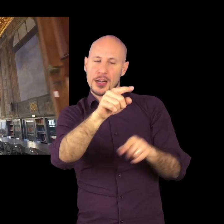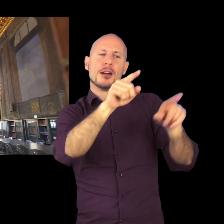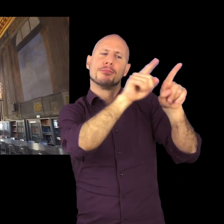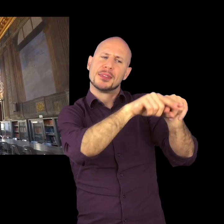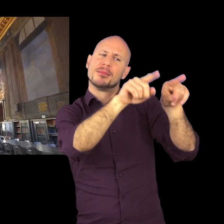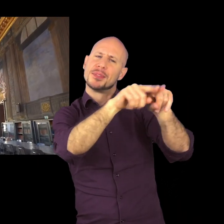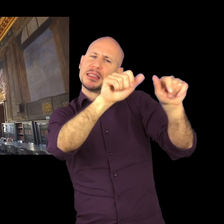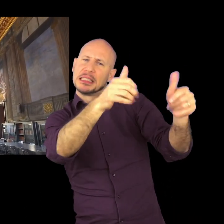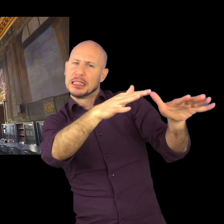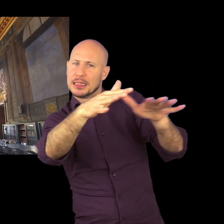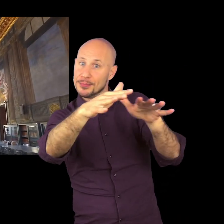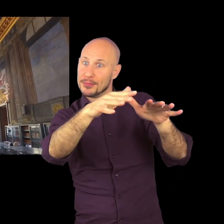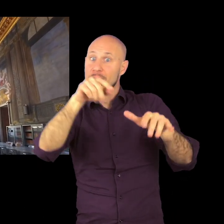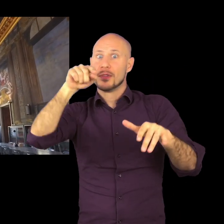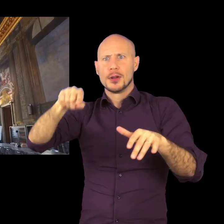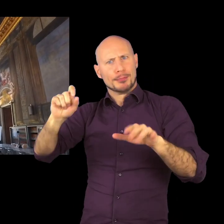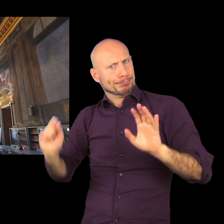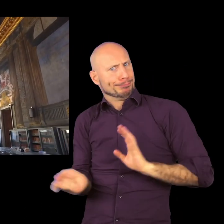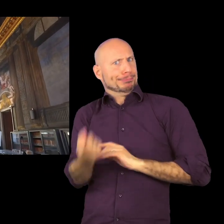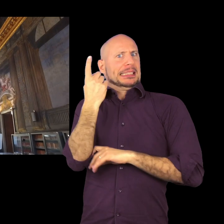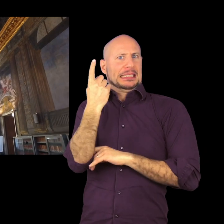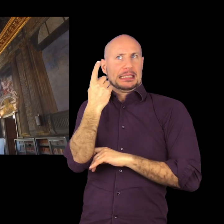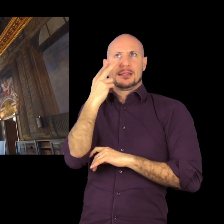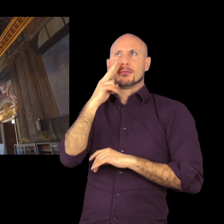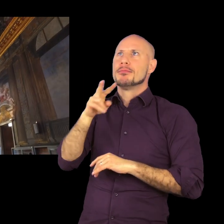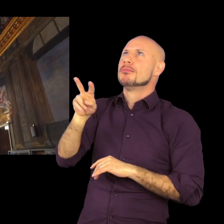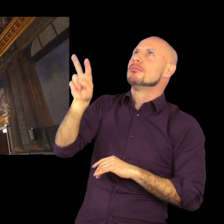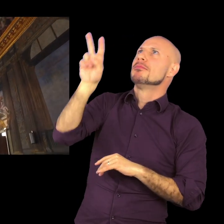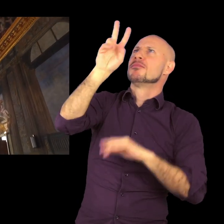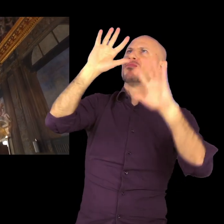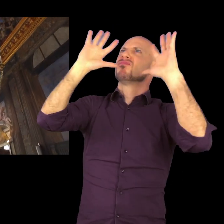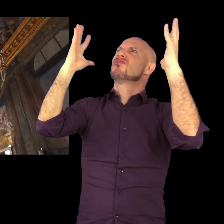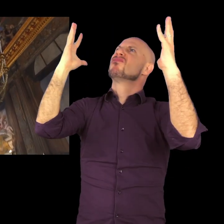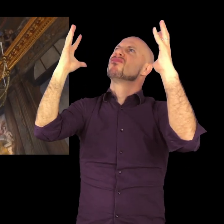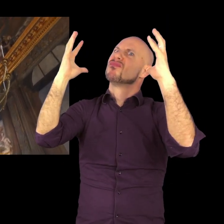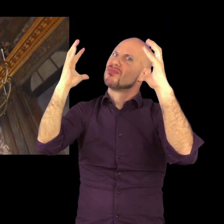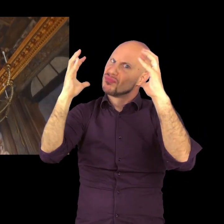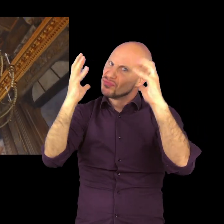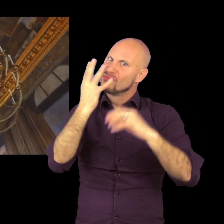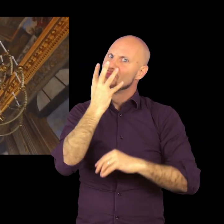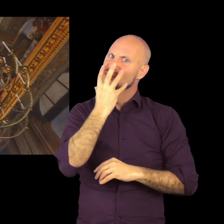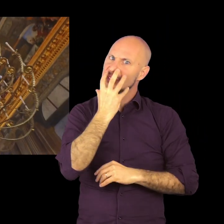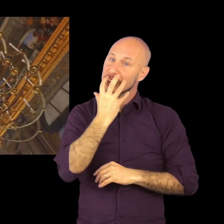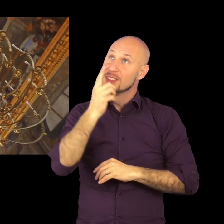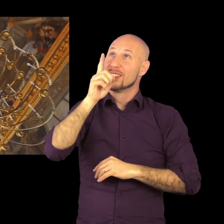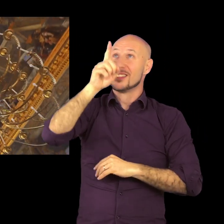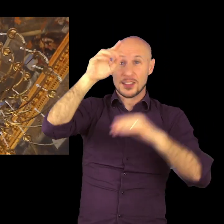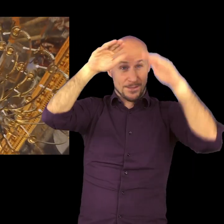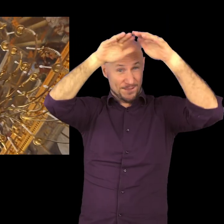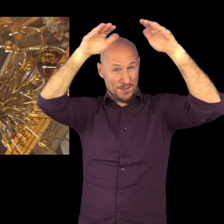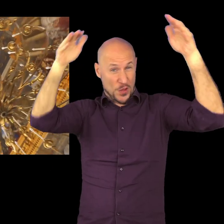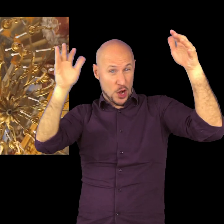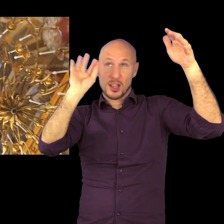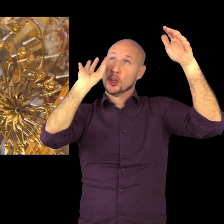effettivamente più drammatico perché la volta della sala è occupata interamente da una